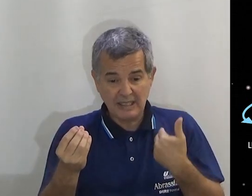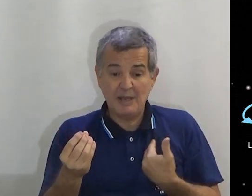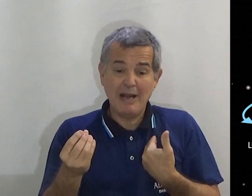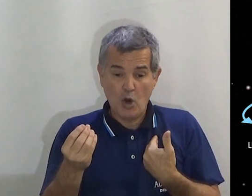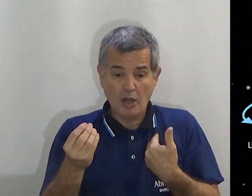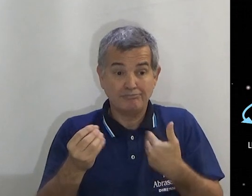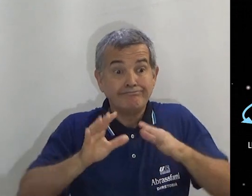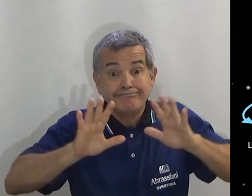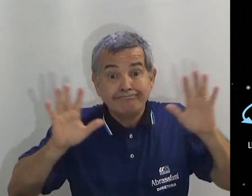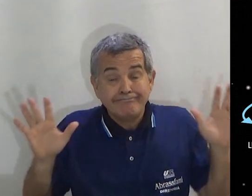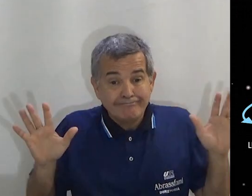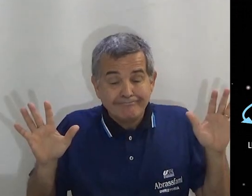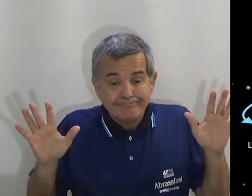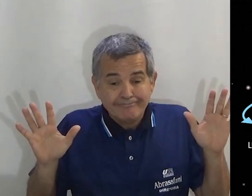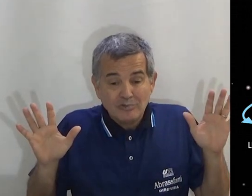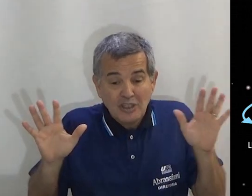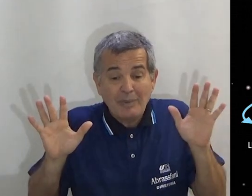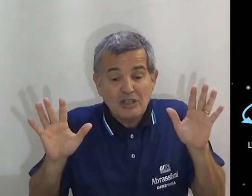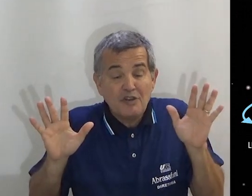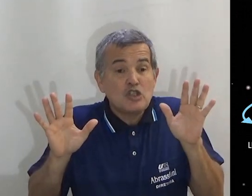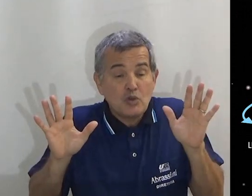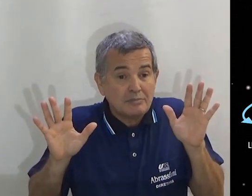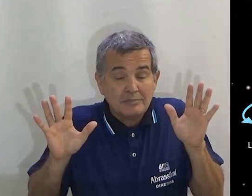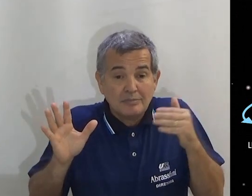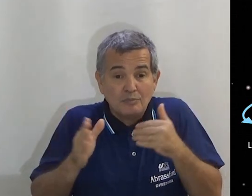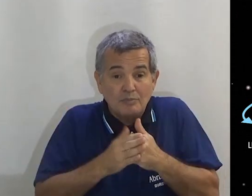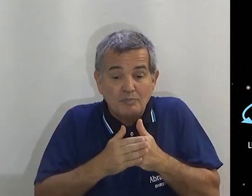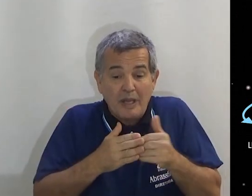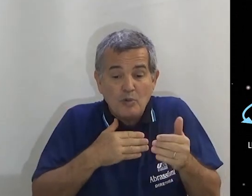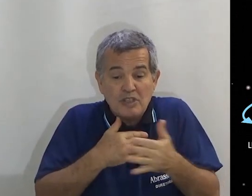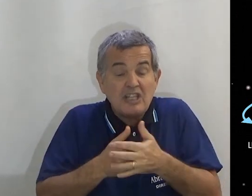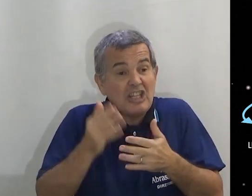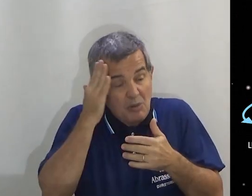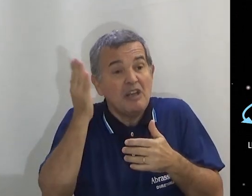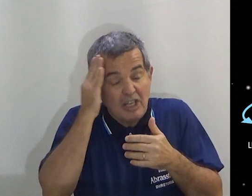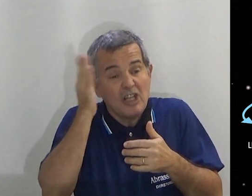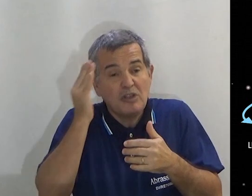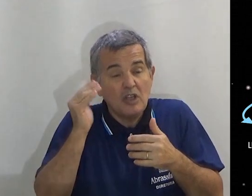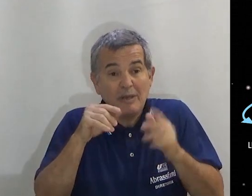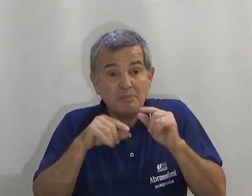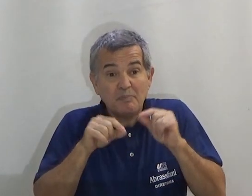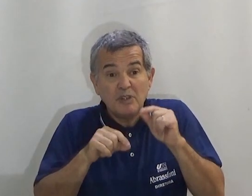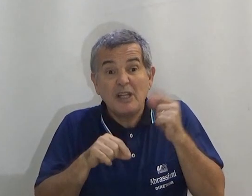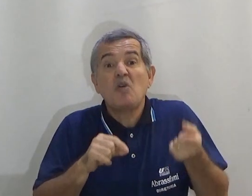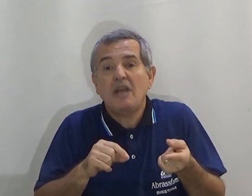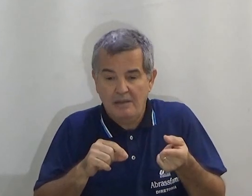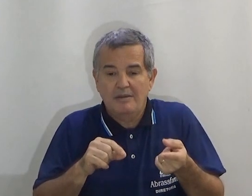o surdo vai entender melhor? Fica mais difícil. Pergunta se ele entendeu. Entendeu, entendeu. Entendeu o quê?